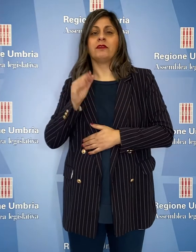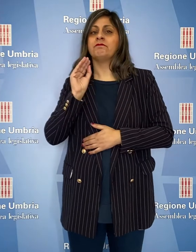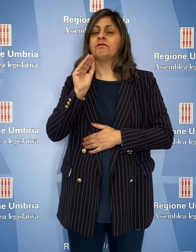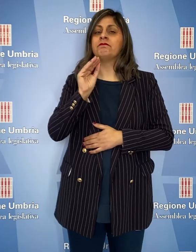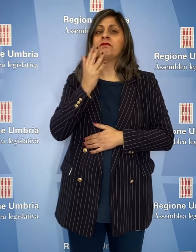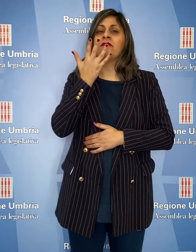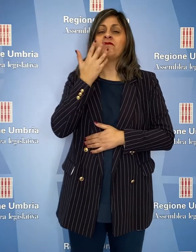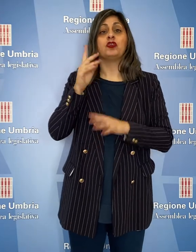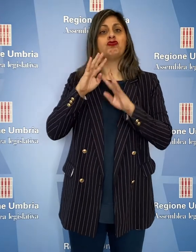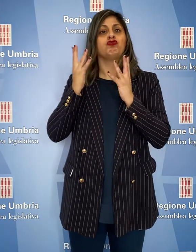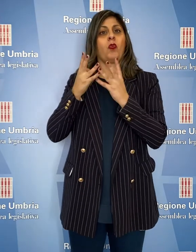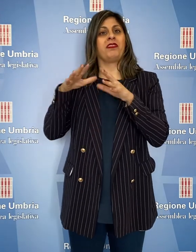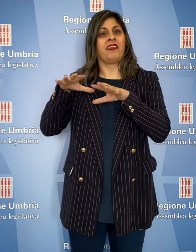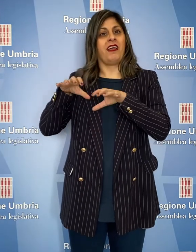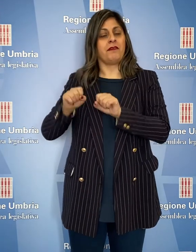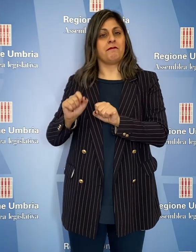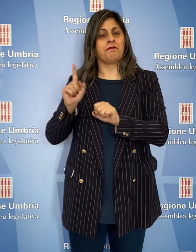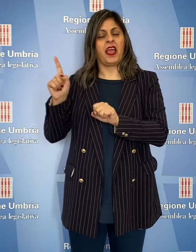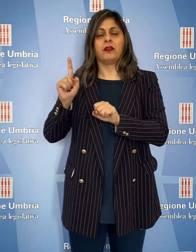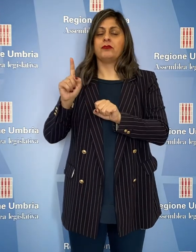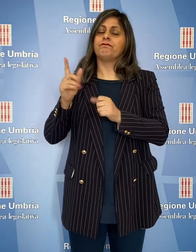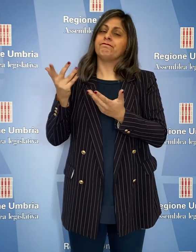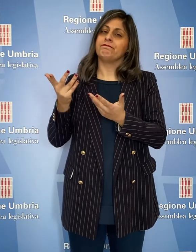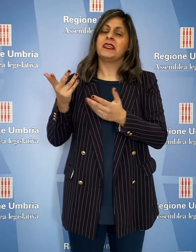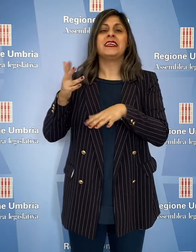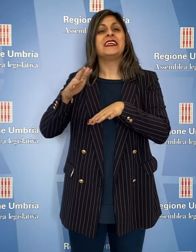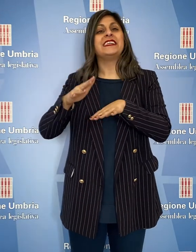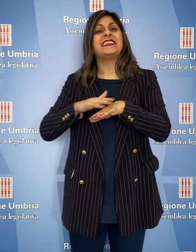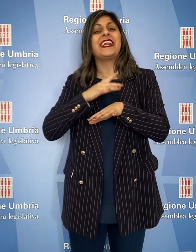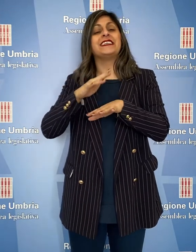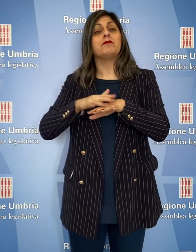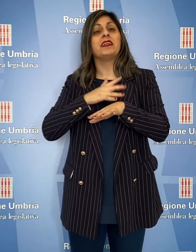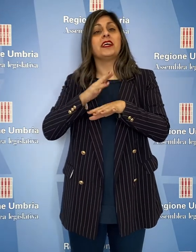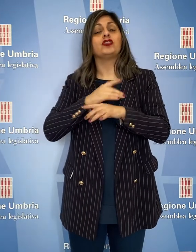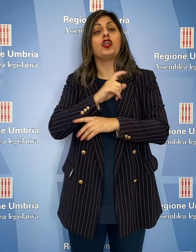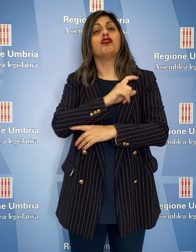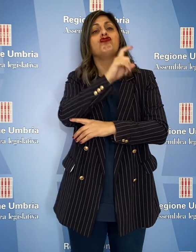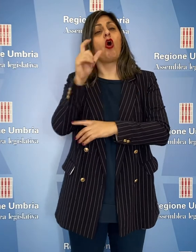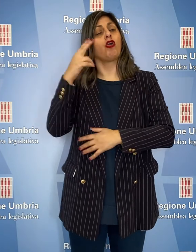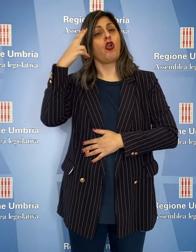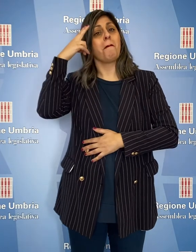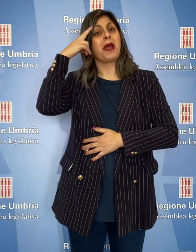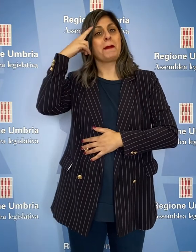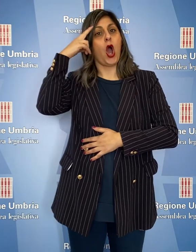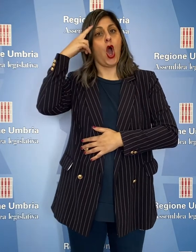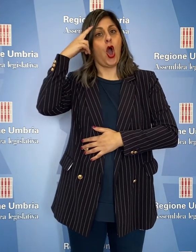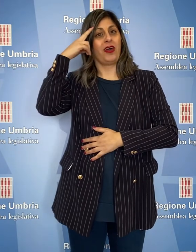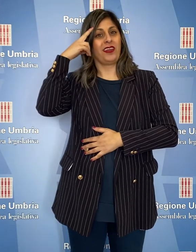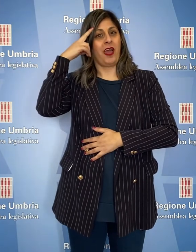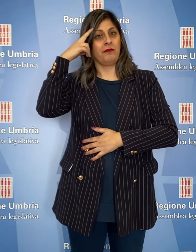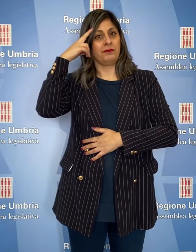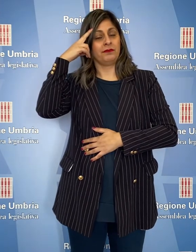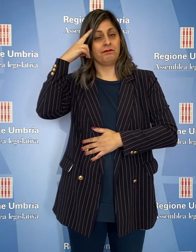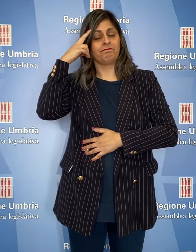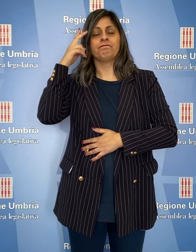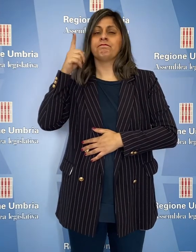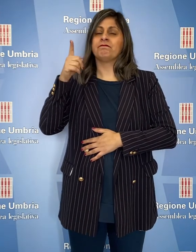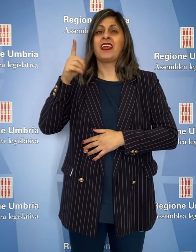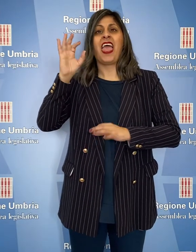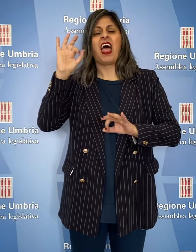da tutti i gruppi consigliari che chiede l'impegno della Giunta per la sensibilizzazione sul giorno della memoria,